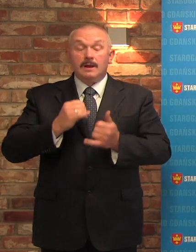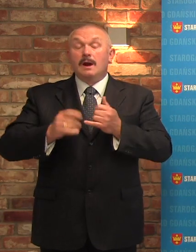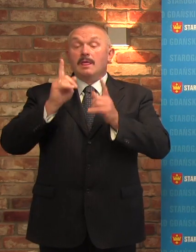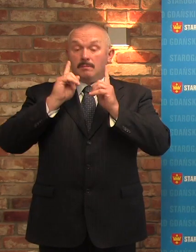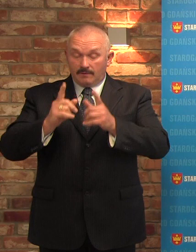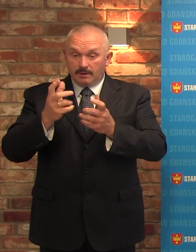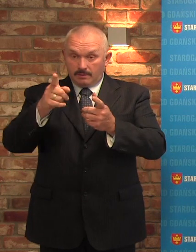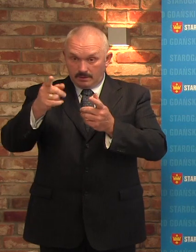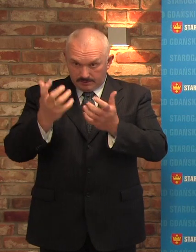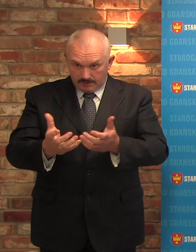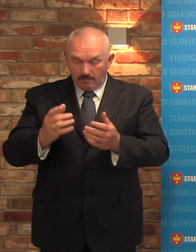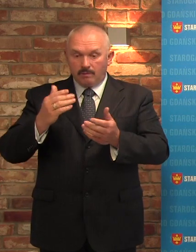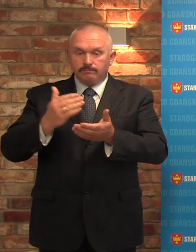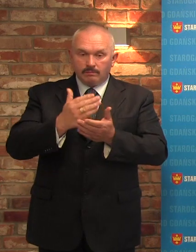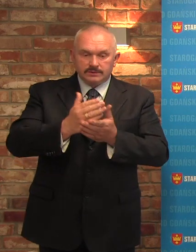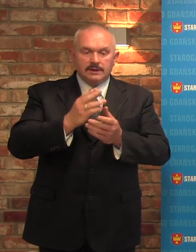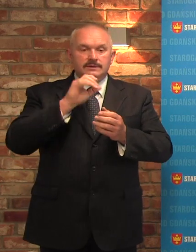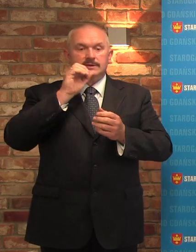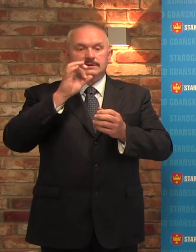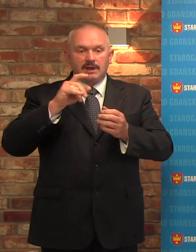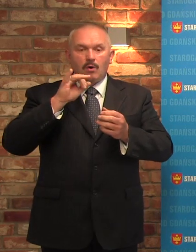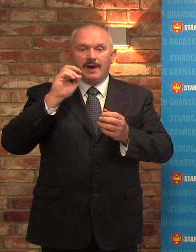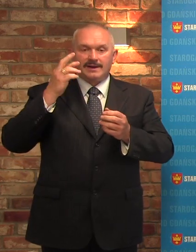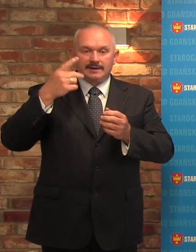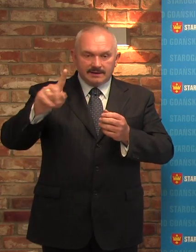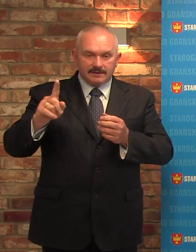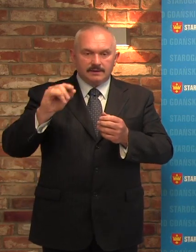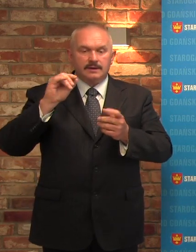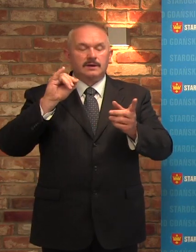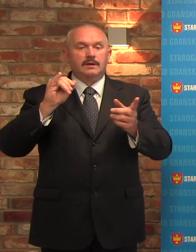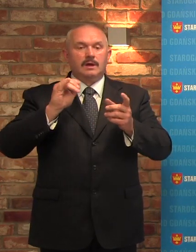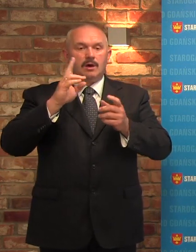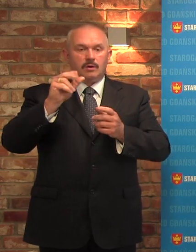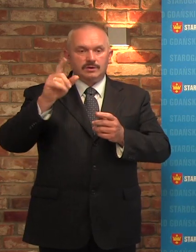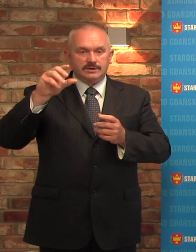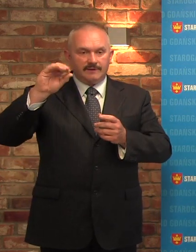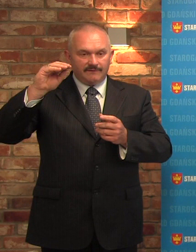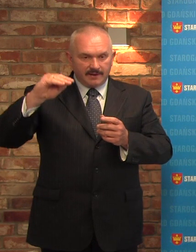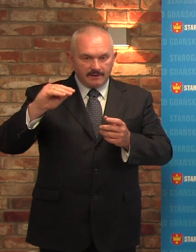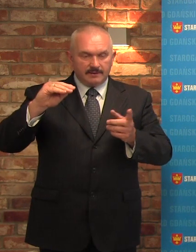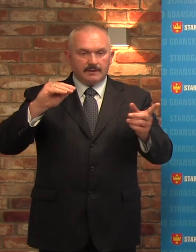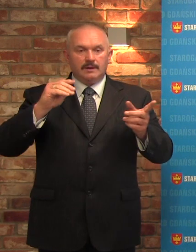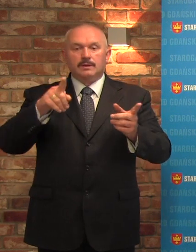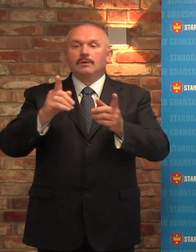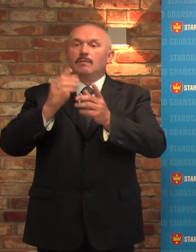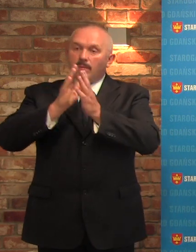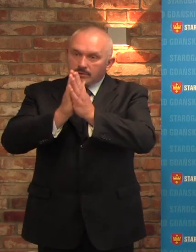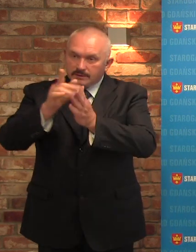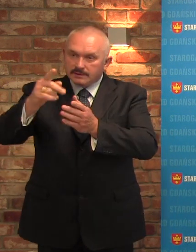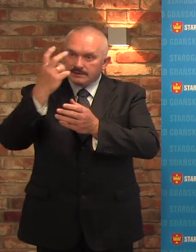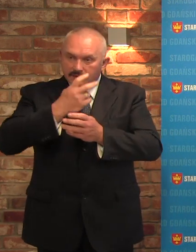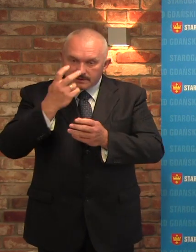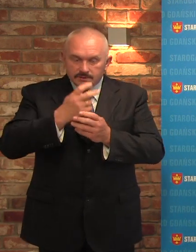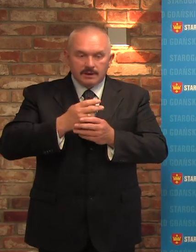pomóc mieszkańcom Starogardy i Kociewia, to może pan zainteresuje się rzeczywistymi problemami miasta